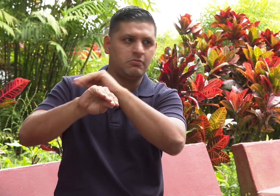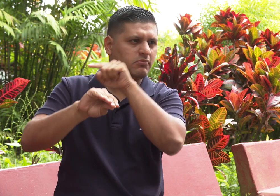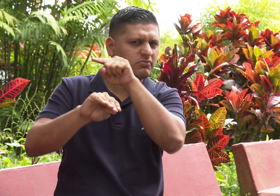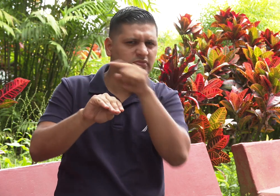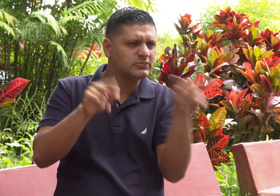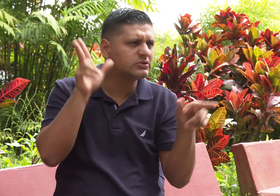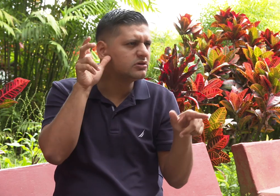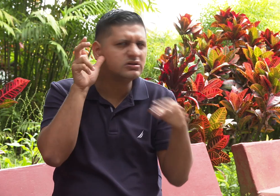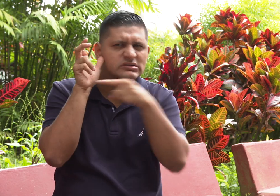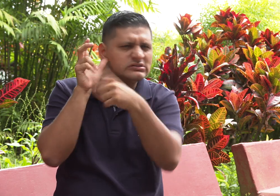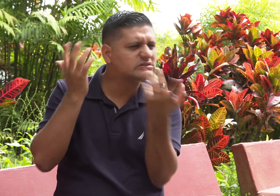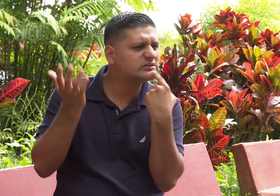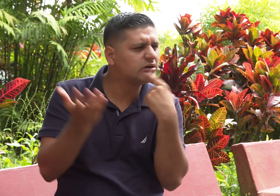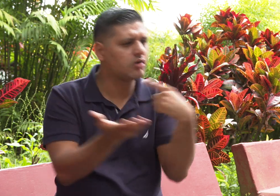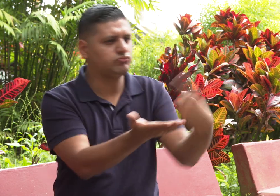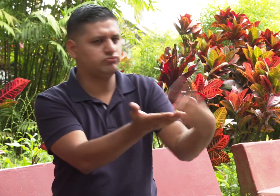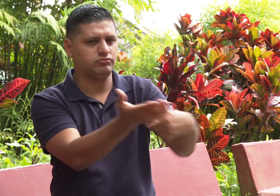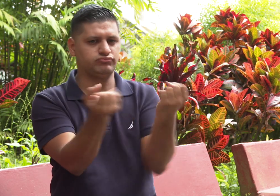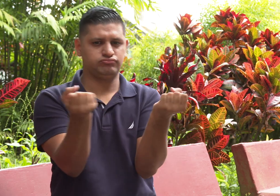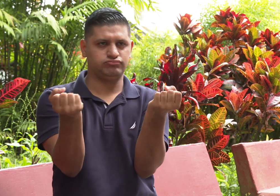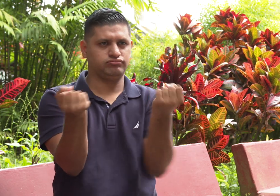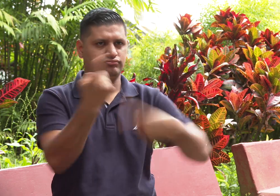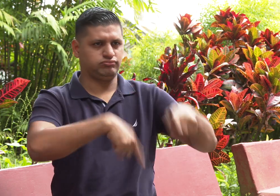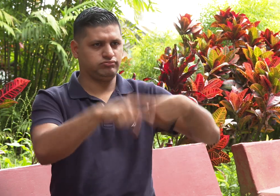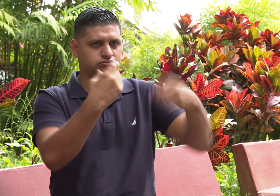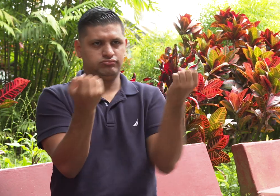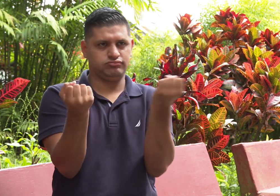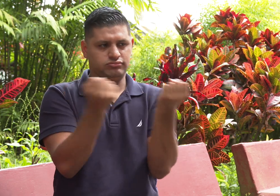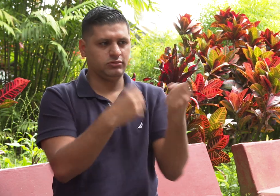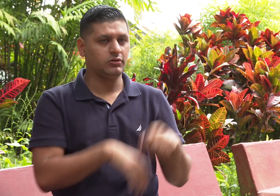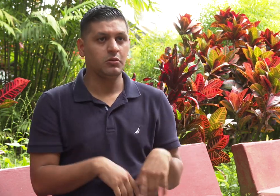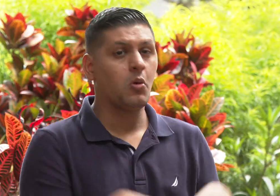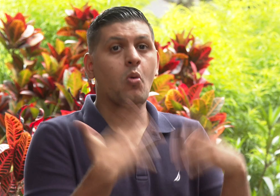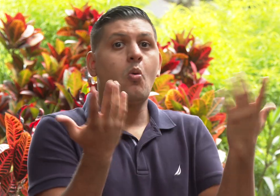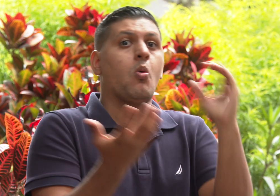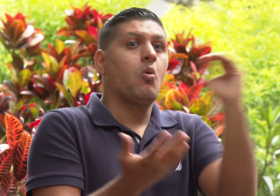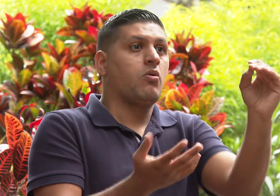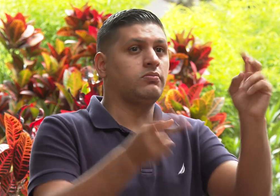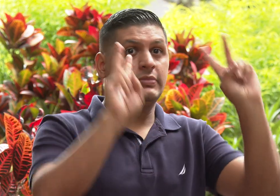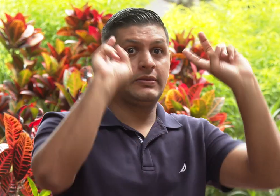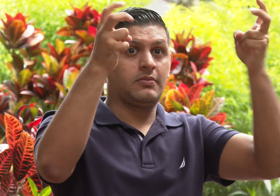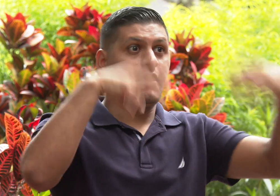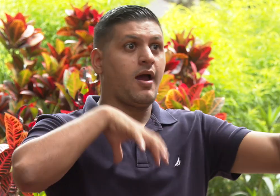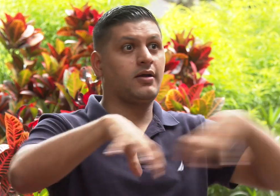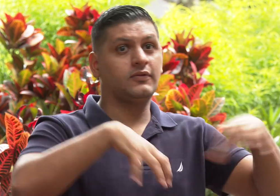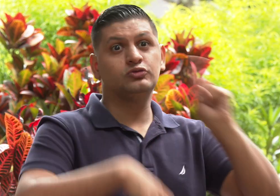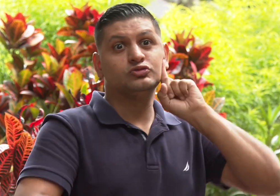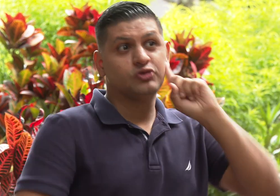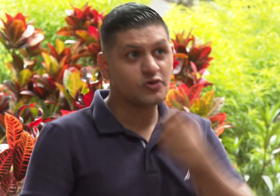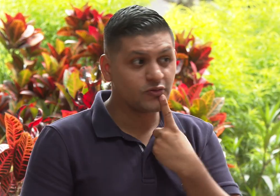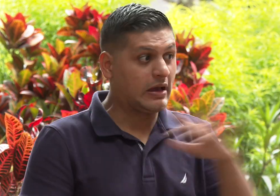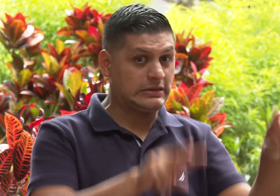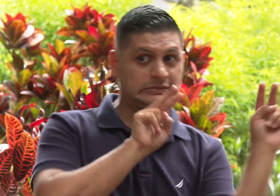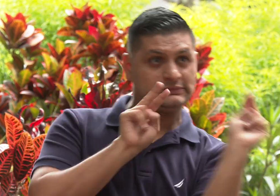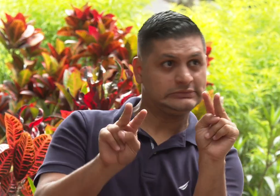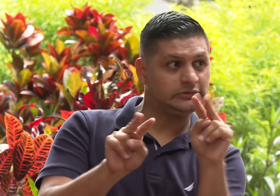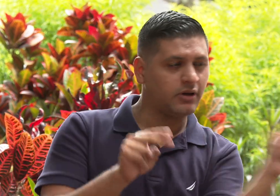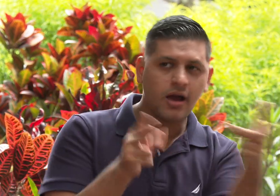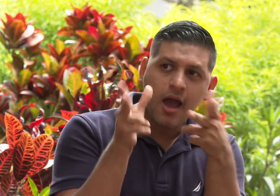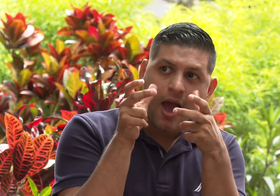Entonces, para ver lo que ellos escucharon y que traten de comunicarlo a través del Alesco, o en diferentes actividades que hemos hecho los